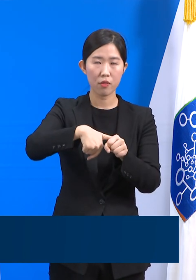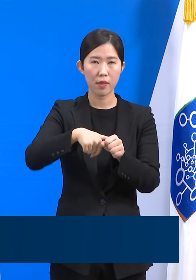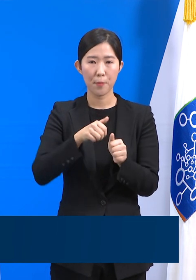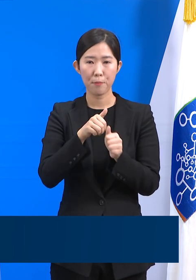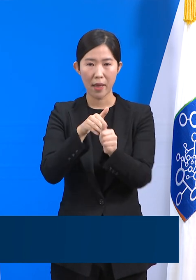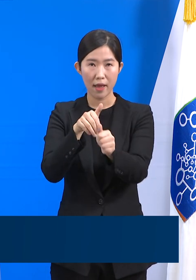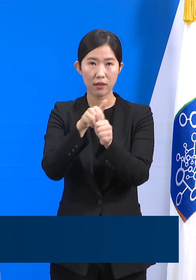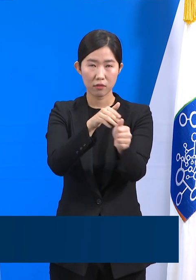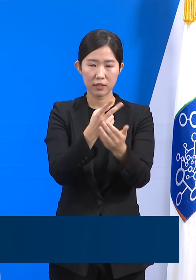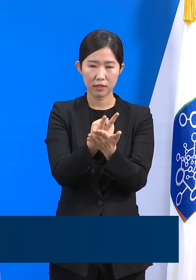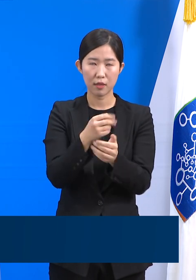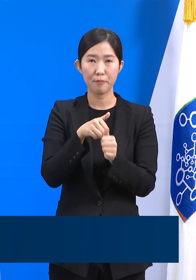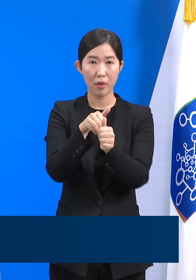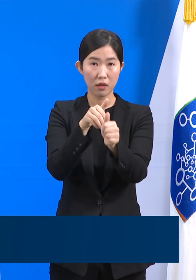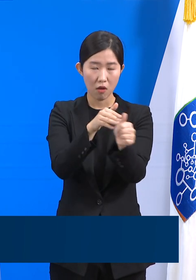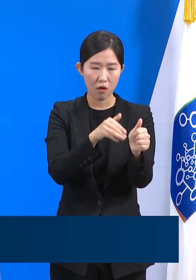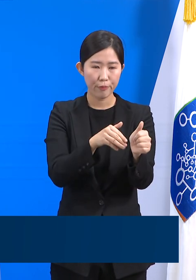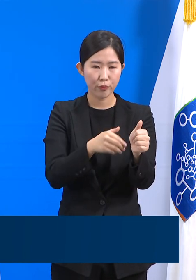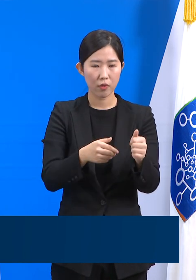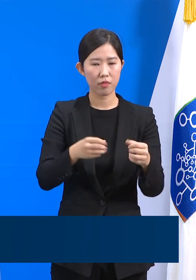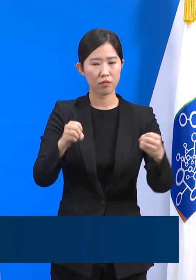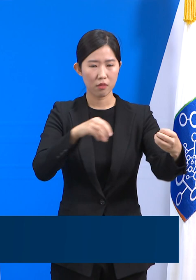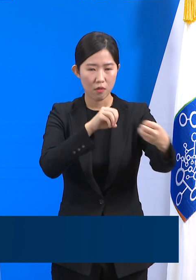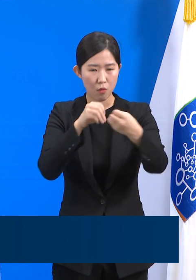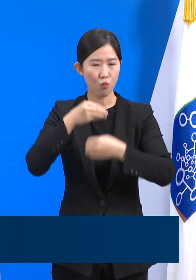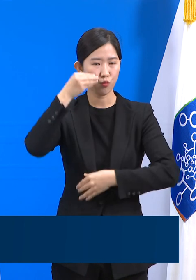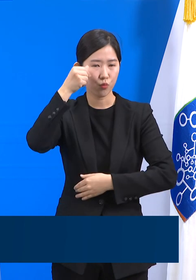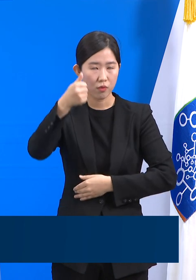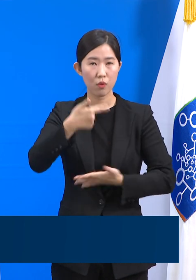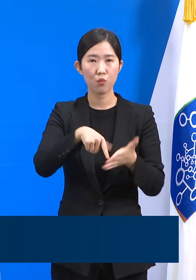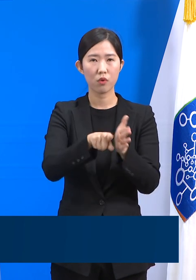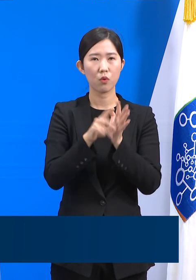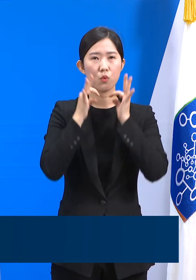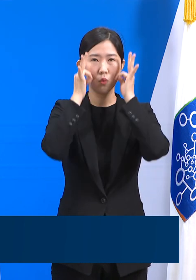원활한 네트워킹이 유지될 수 있도록 최선을 다하겠습니다.